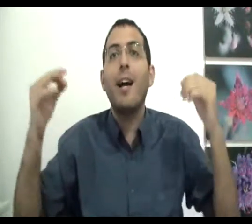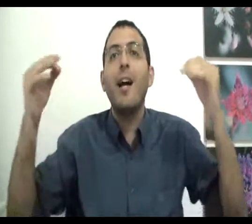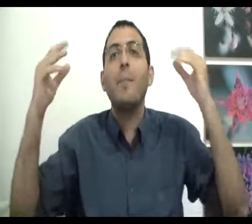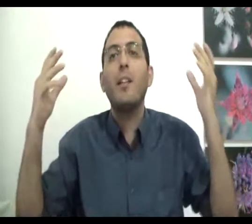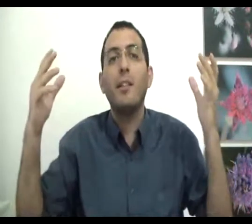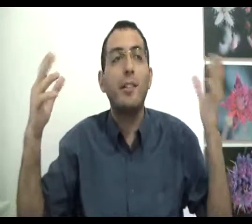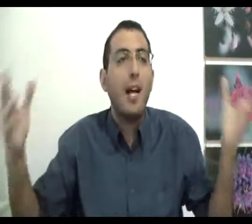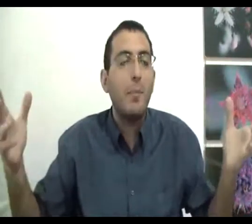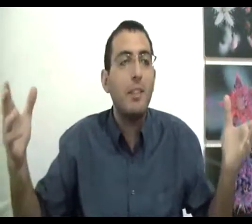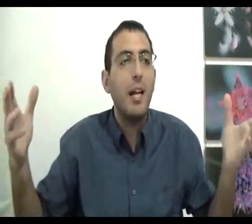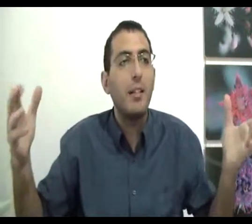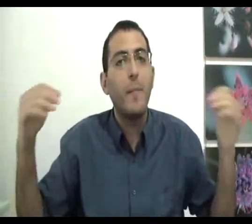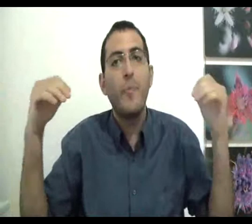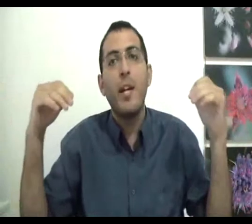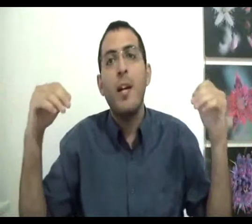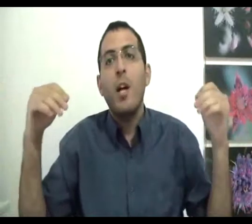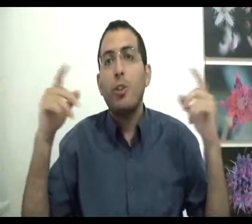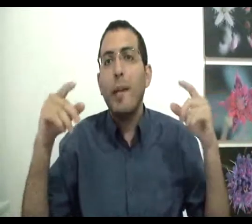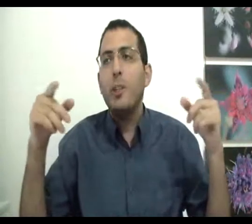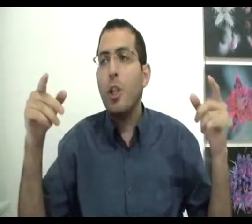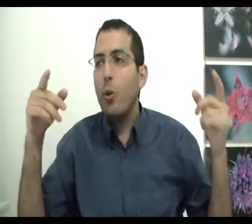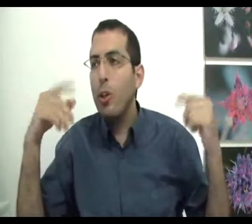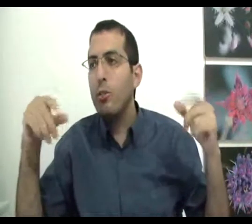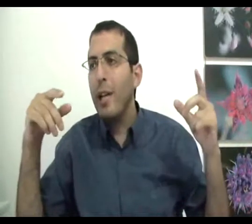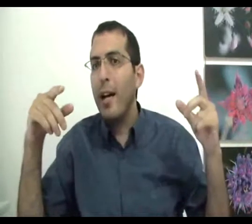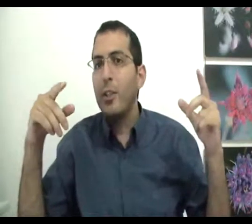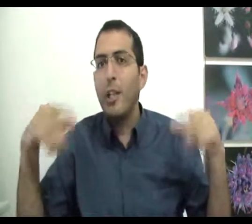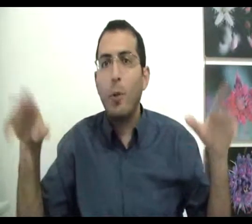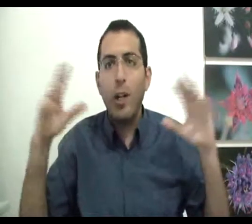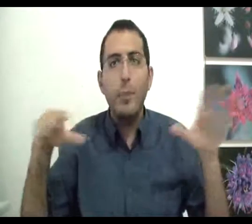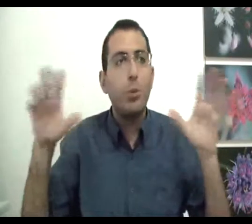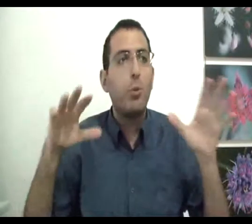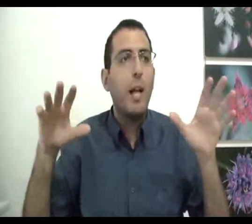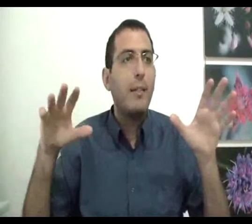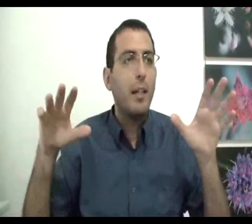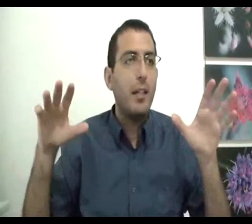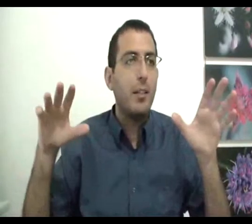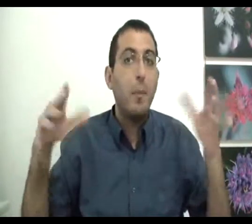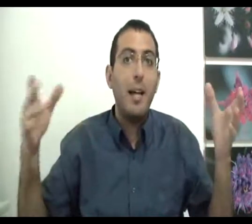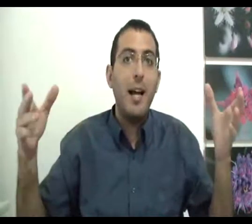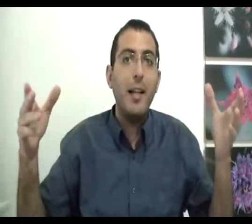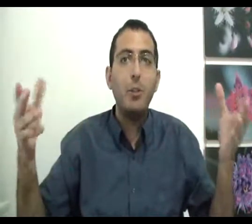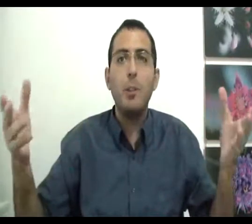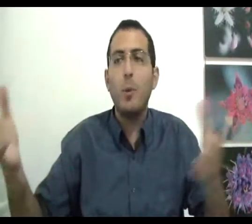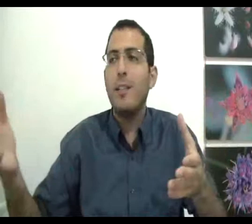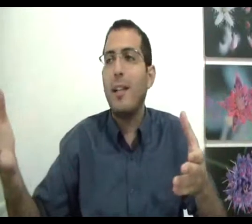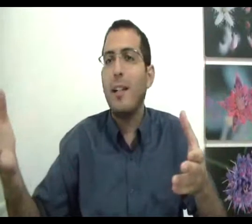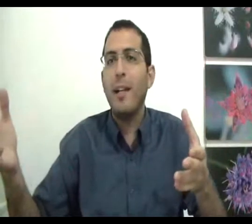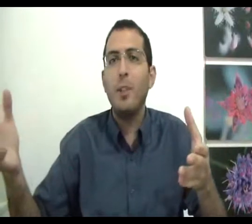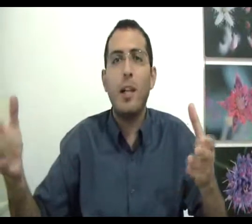האמיתית כי זה רק משחק זאת אומרת שלא יצוייר שלכל המציאות כולה אין תכלית במילה אין שום משמעות לתכלית החיים שלך